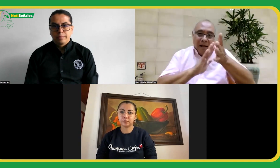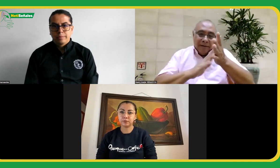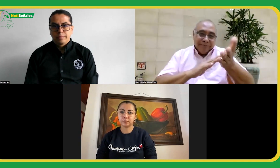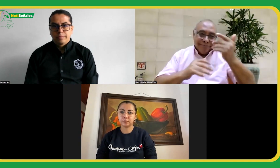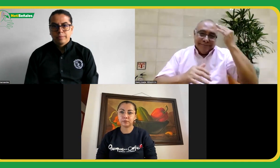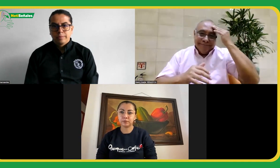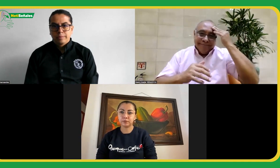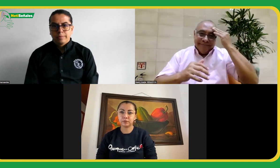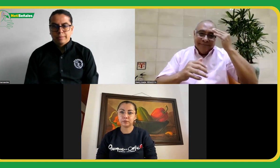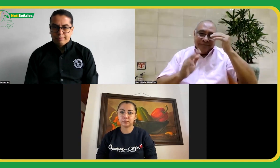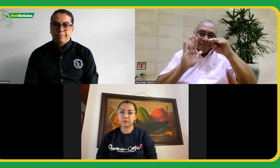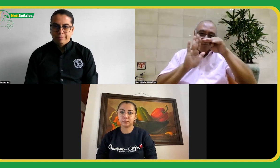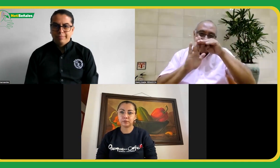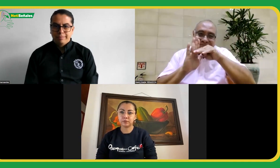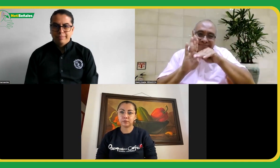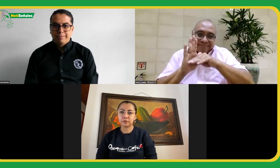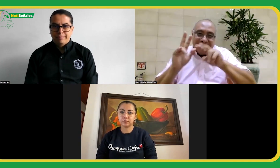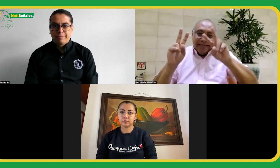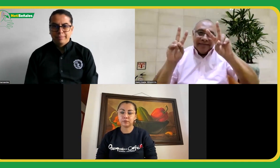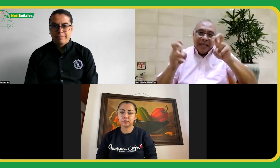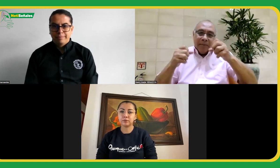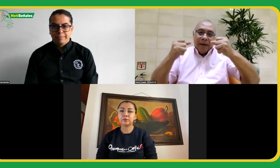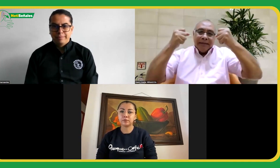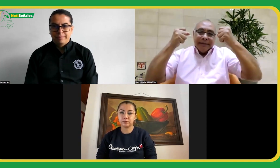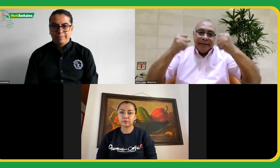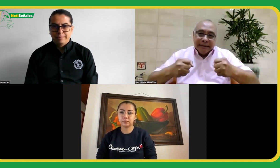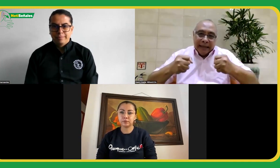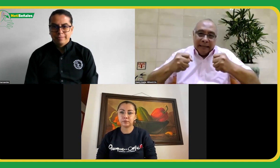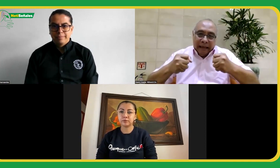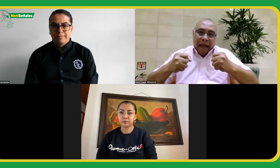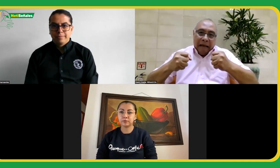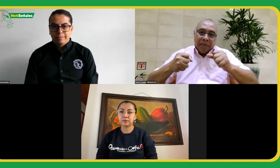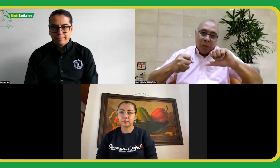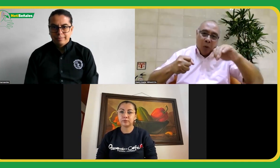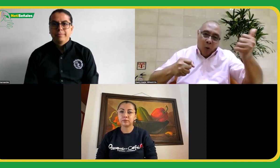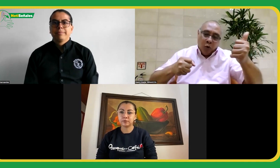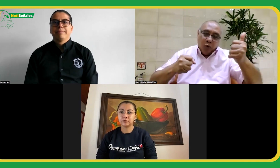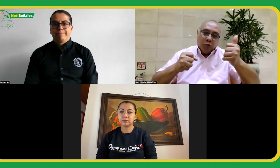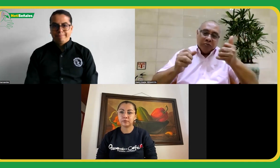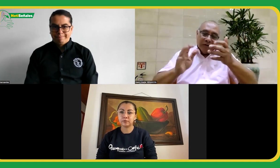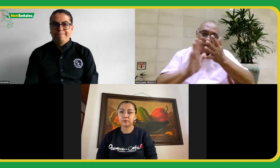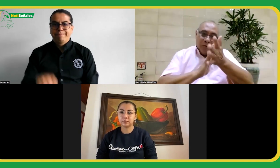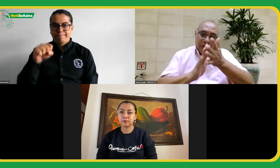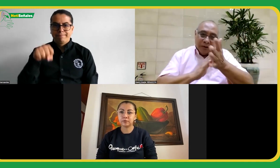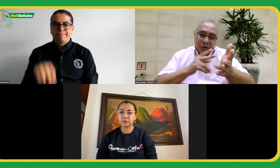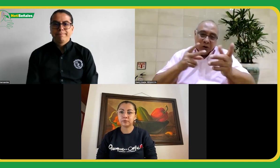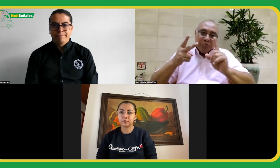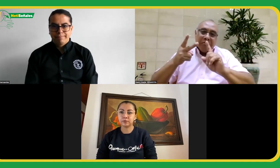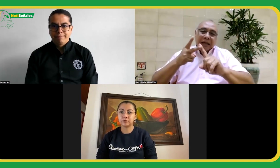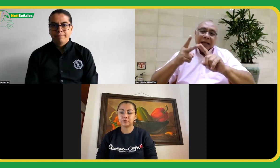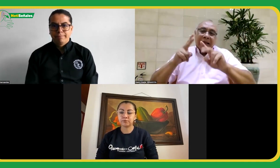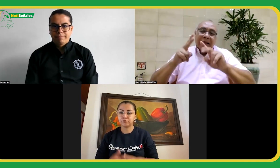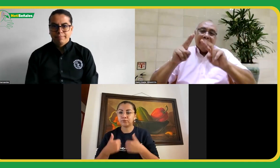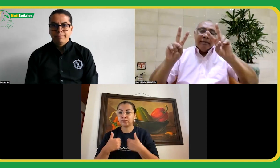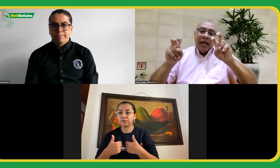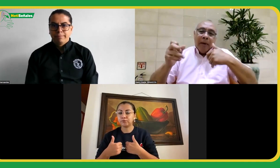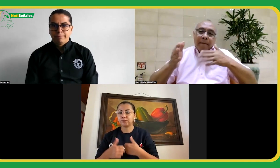saben que la agenda o la programación de esta asamblea tocó el tema de la futura sede de la asamblea de la wfd